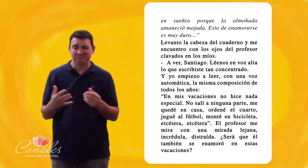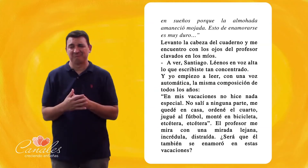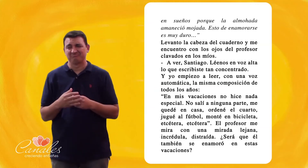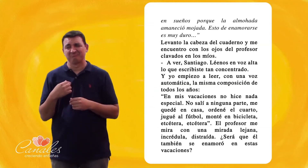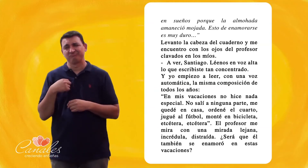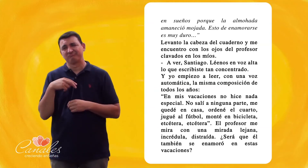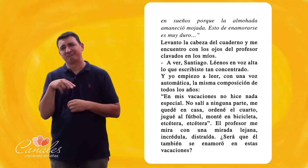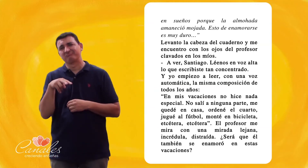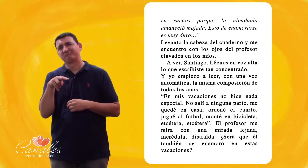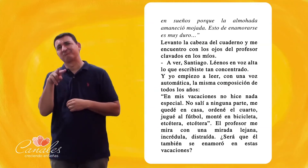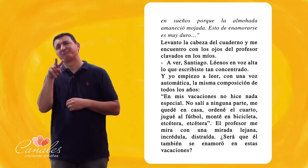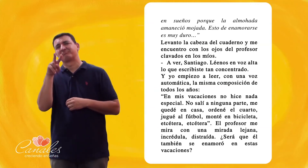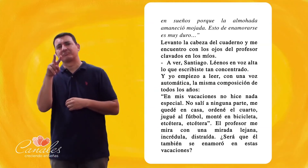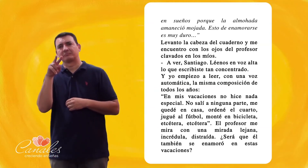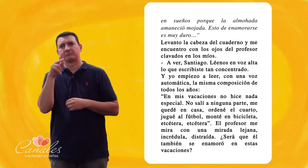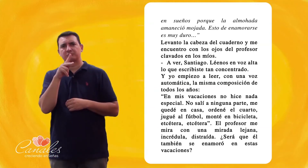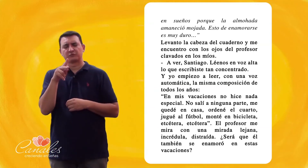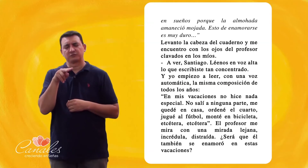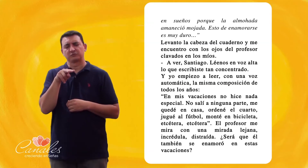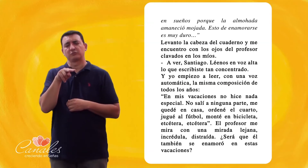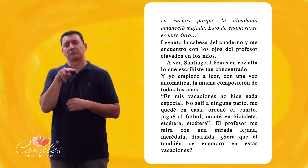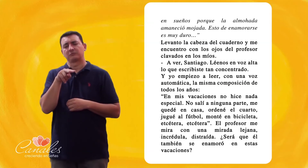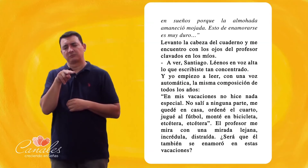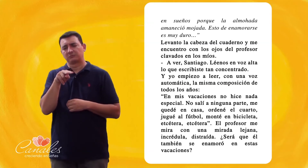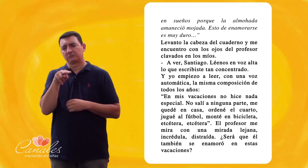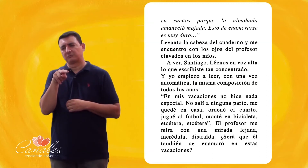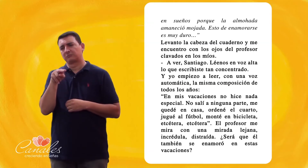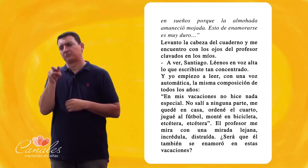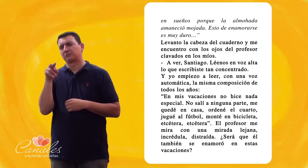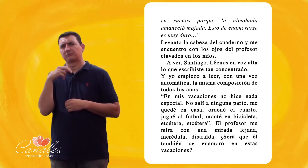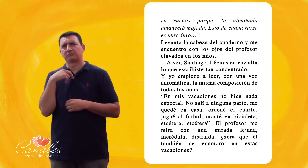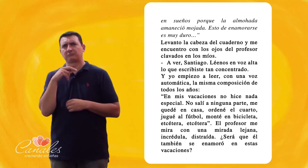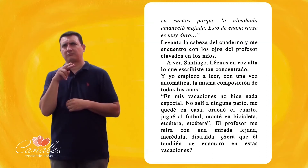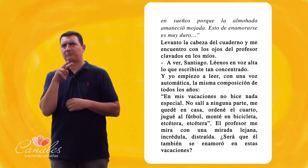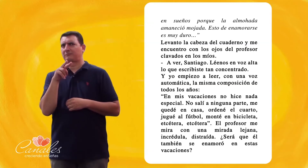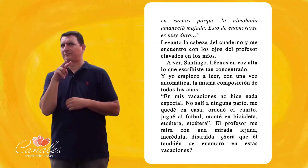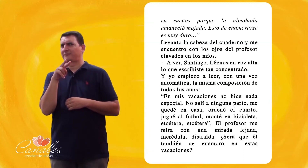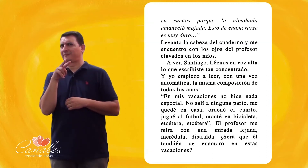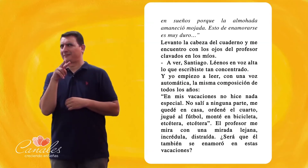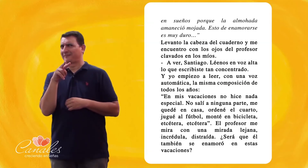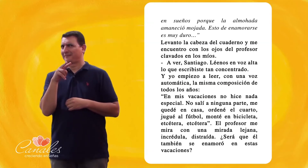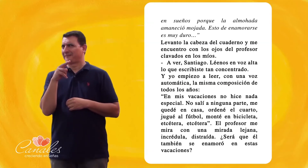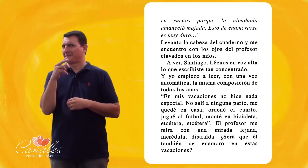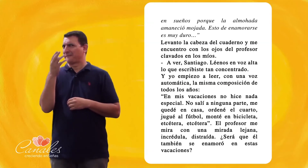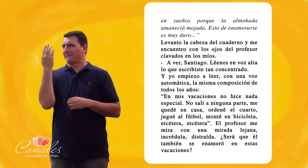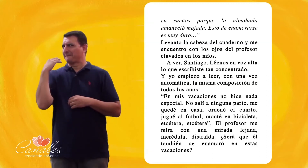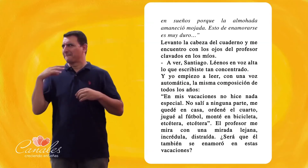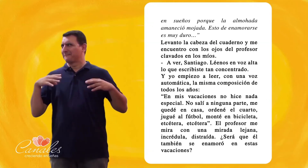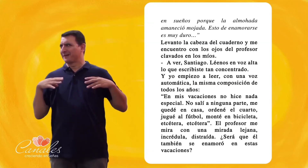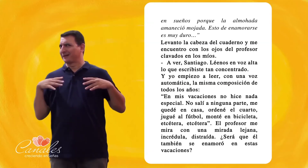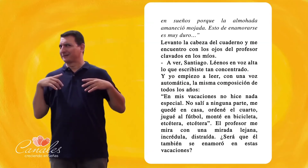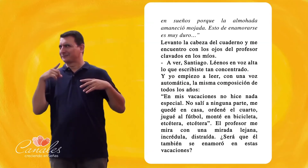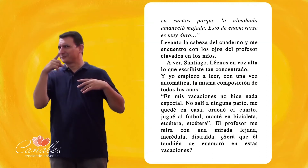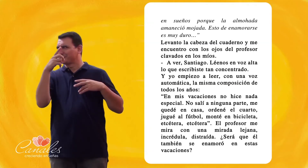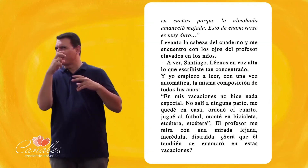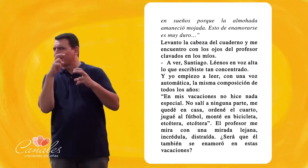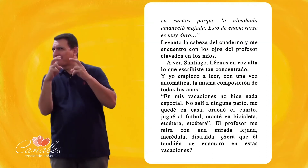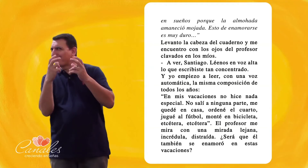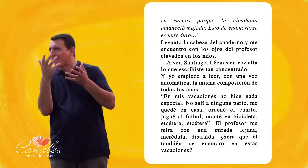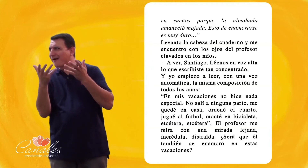Etcétera El profesor Me mira Con una mirada lejana Incrédula Y distraída ¿Será que él También